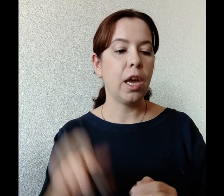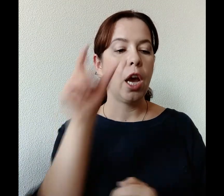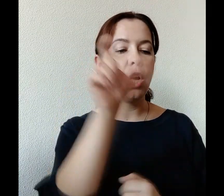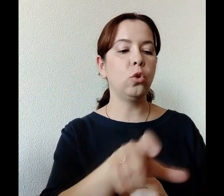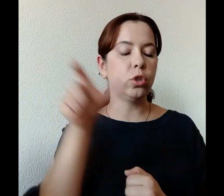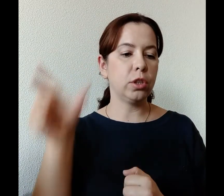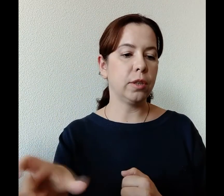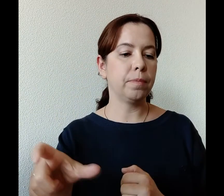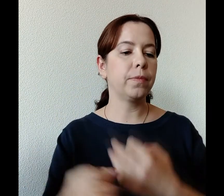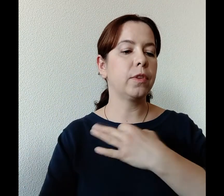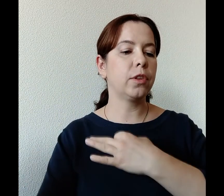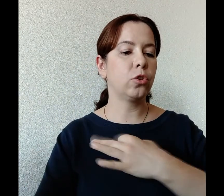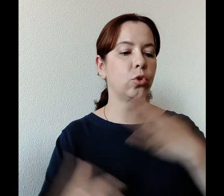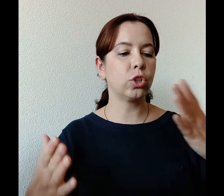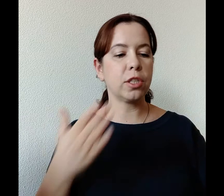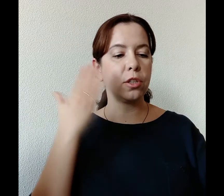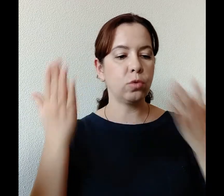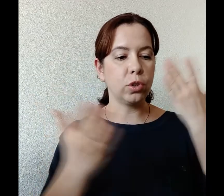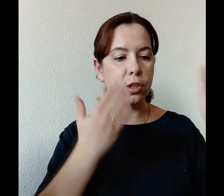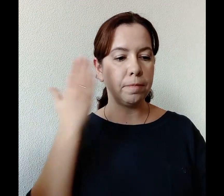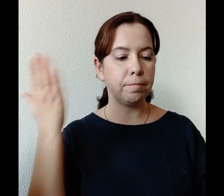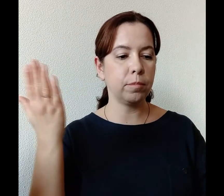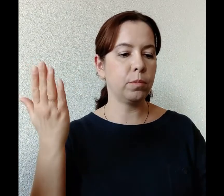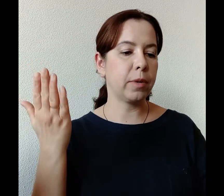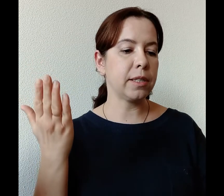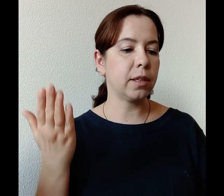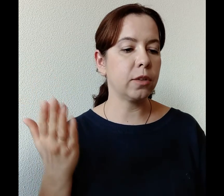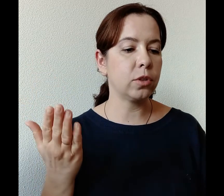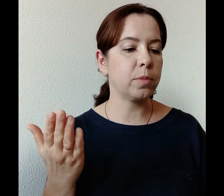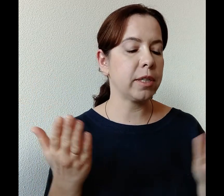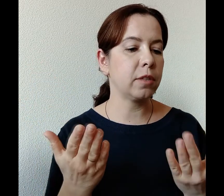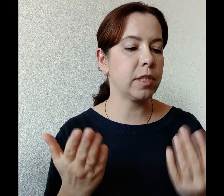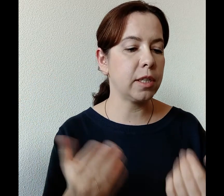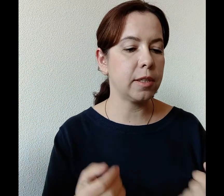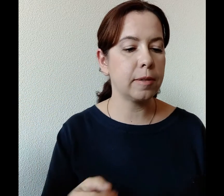люди торжествуйте». Праздник, радуйтесь, праздник, веселитесь.